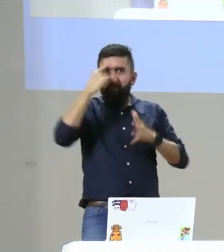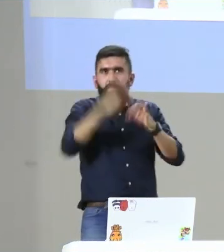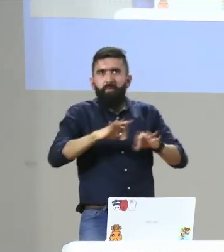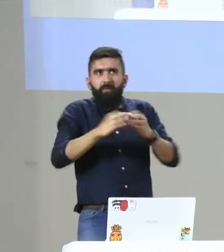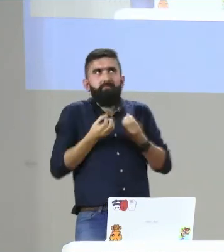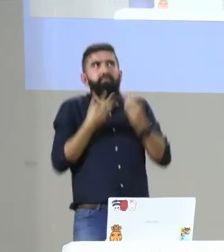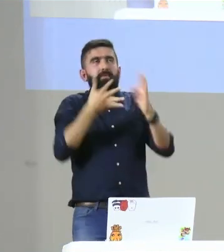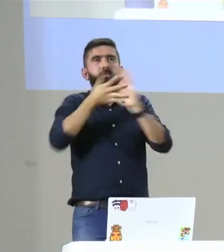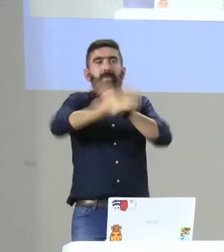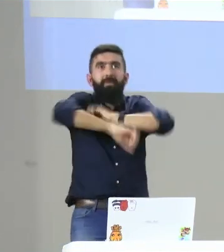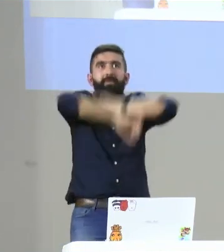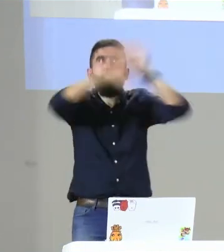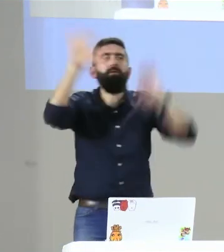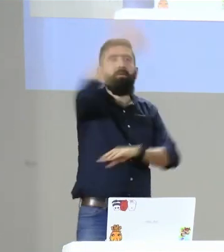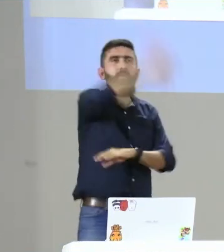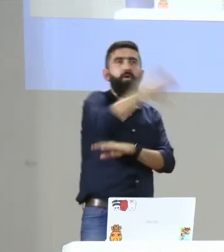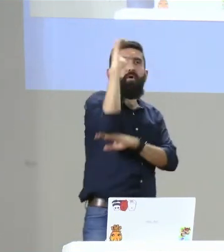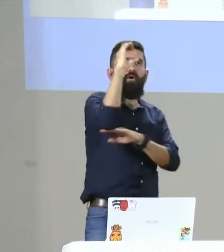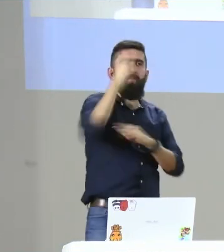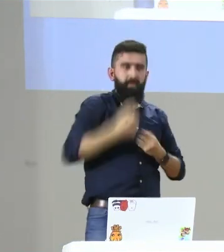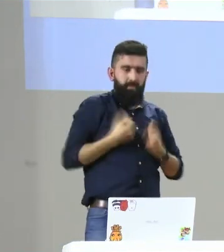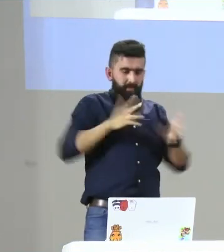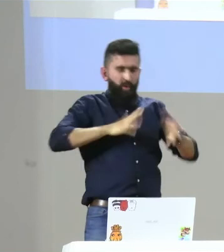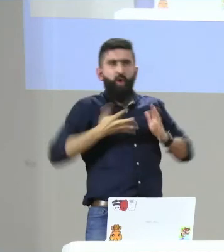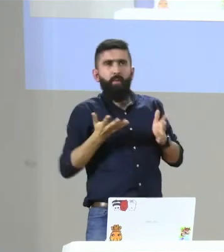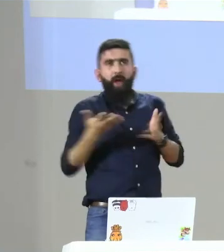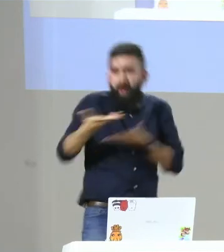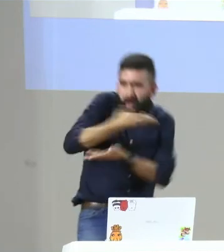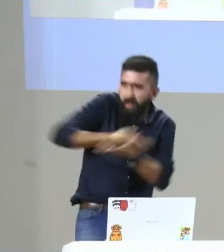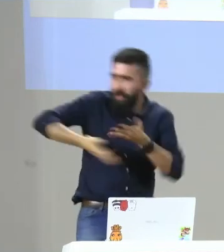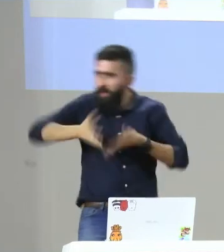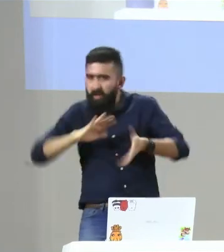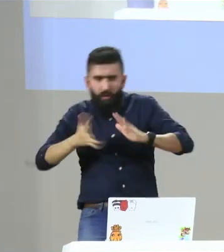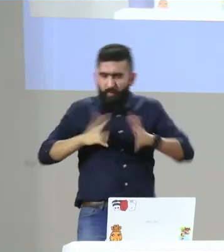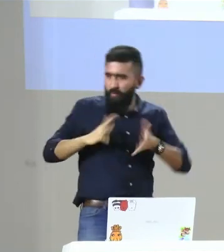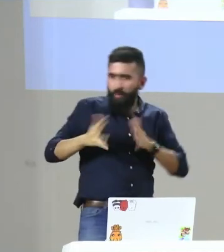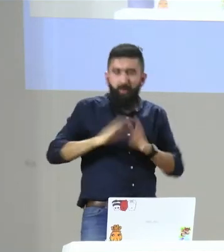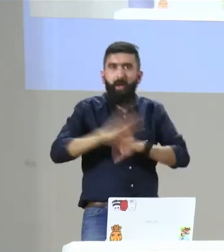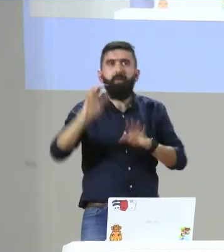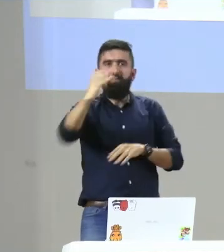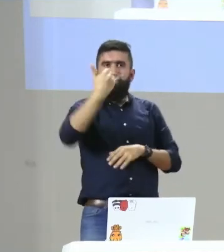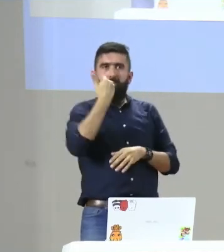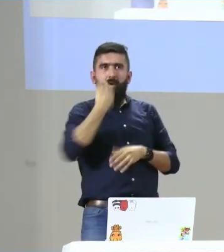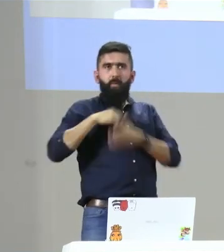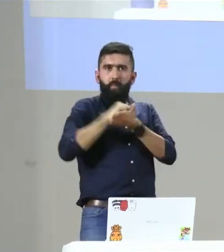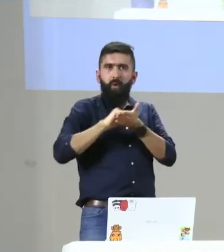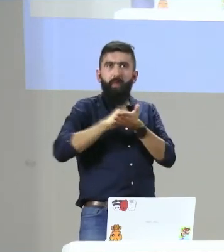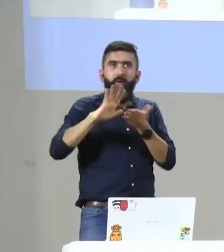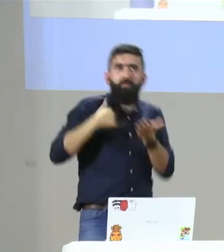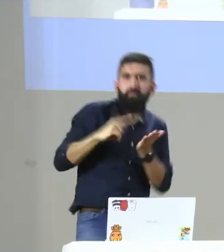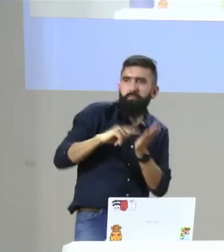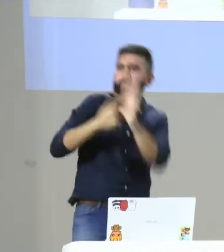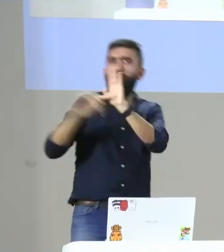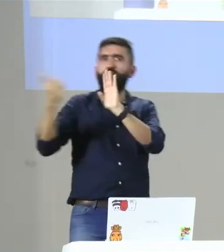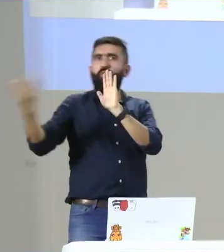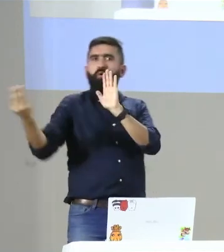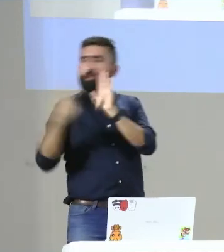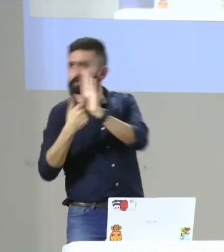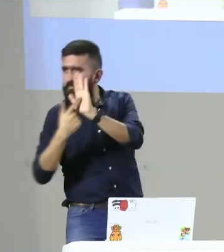vamos a empezar a revisar cómo vamos a hacer la encuesta, cómo se va a llevar a cabo ese discurso para que sea claro para